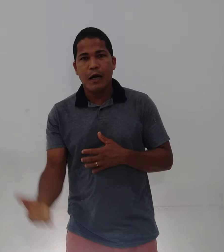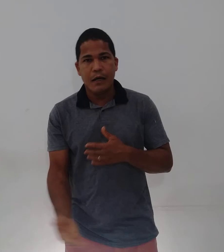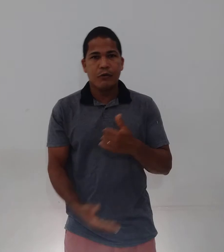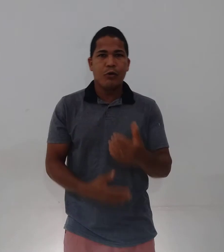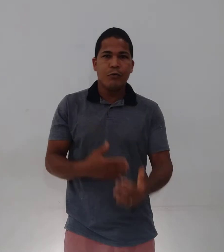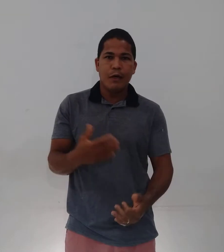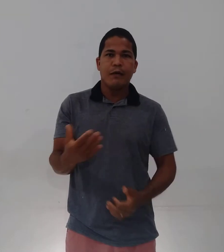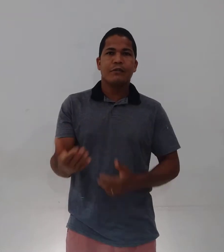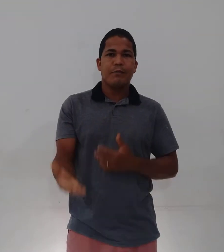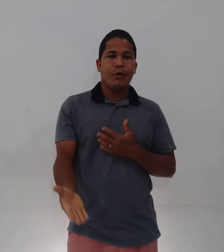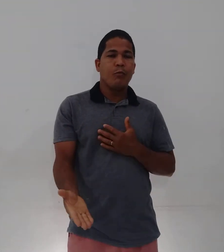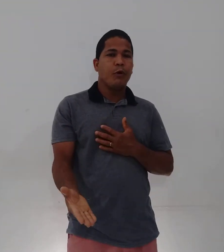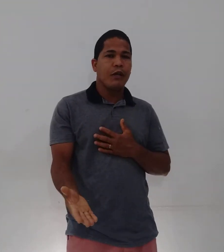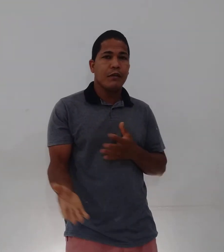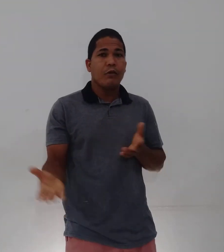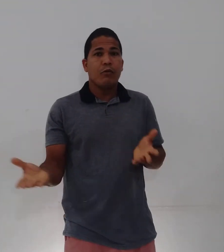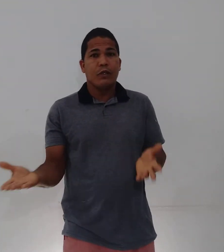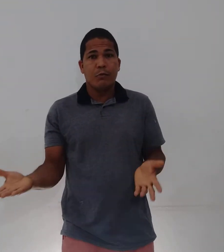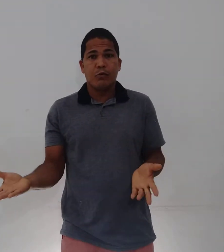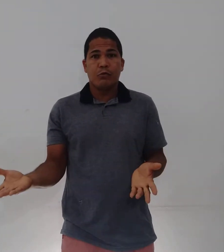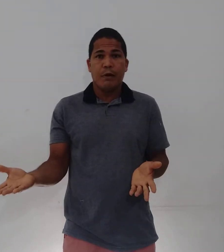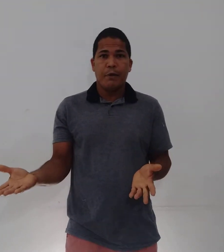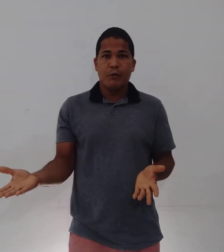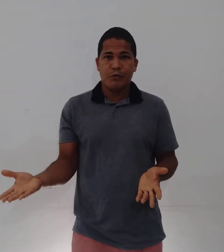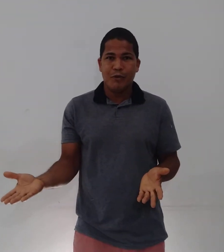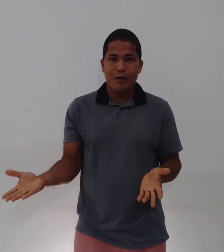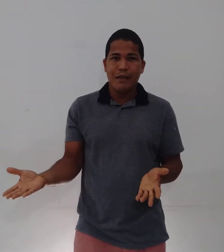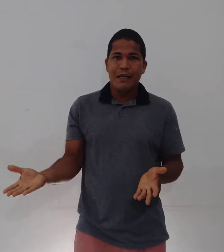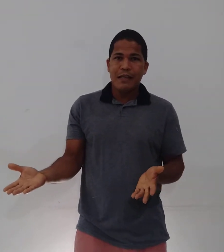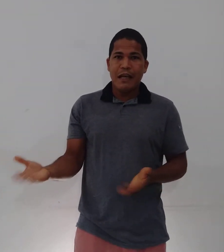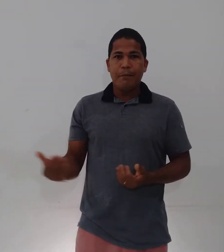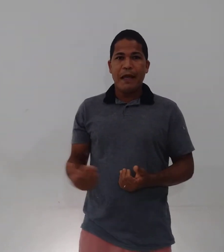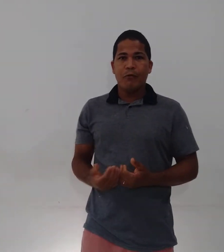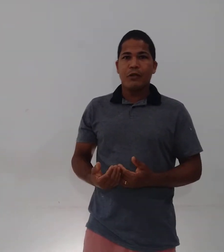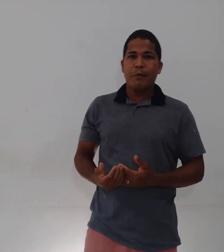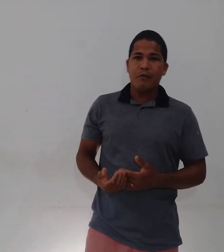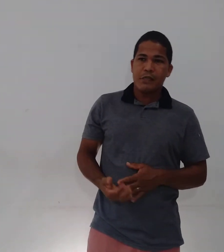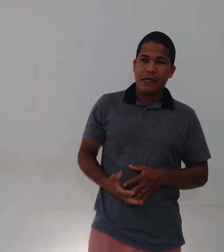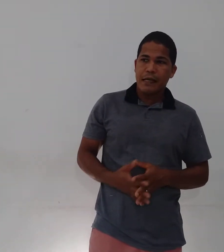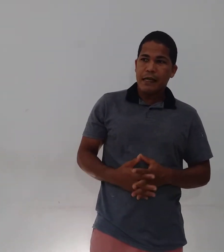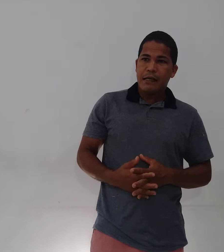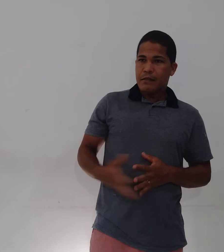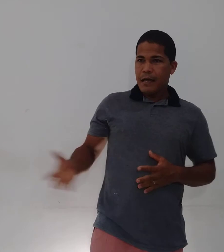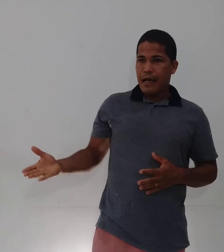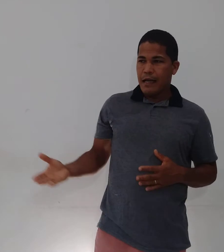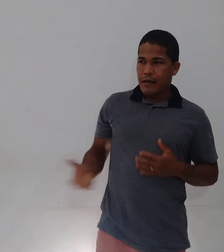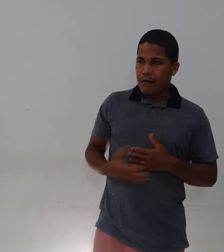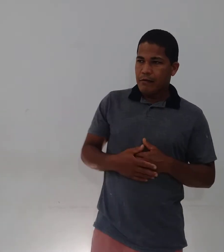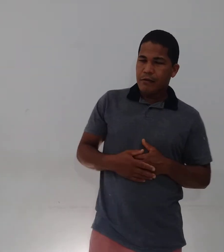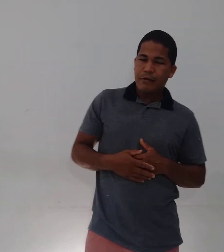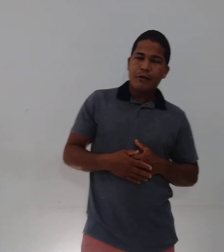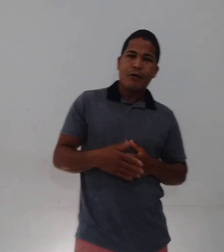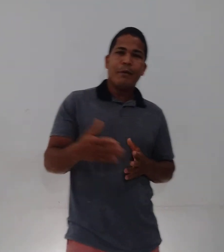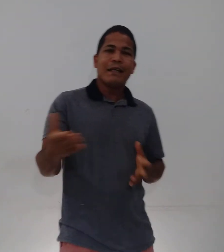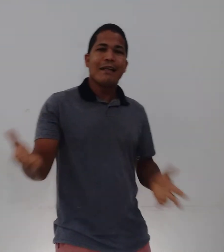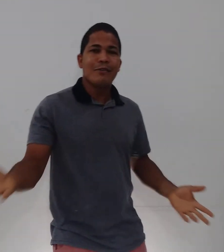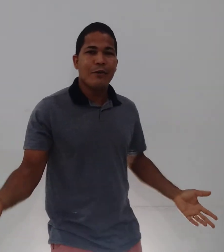ano, todo ano, sempre comemorar. Então, encontramos um amigo surdo e ele pergunta para você, E aí, como é que está o